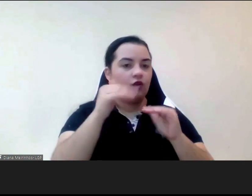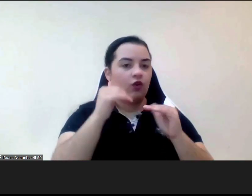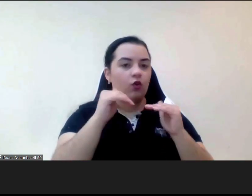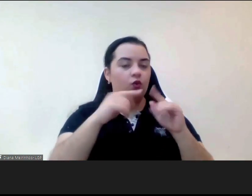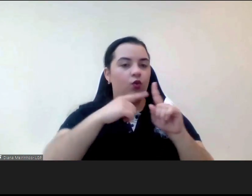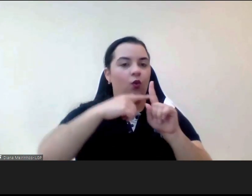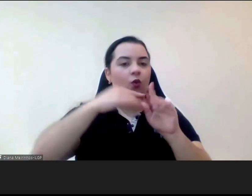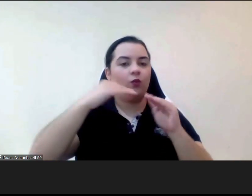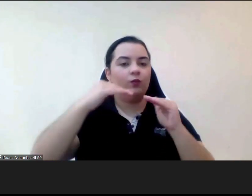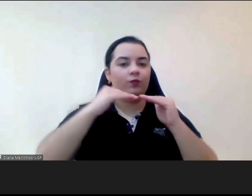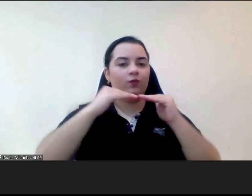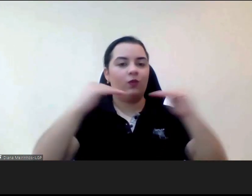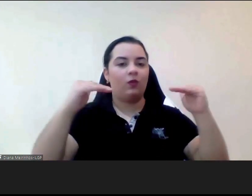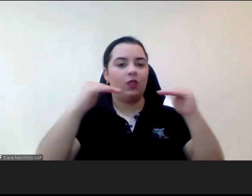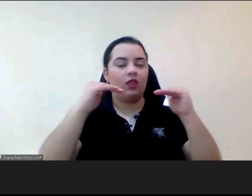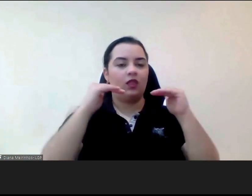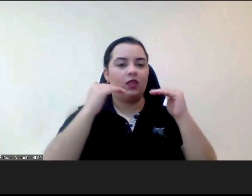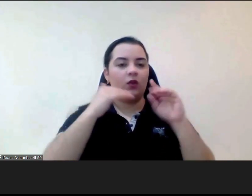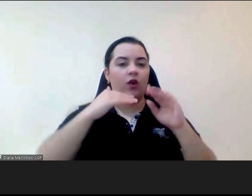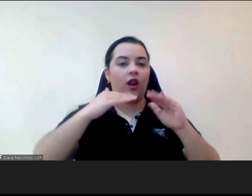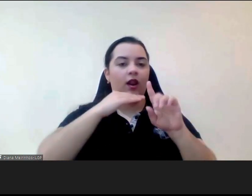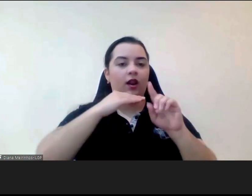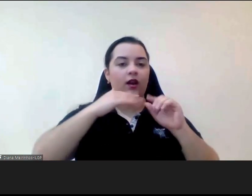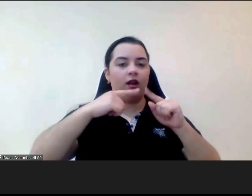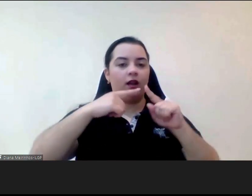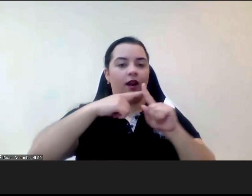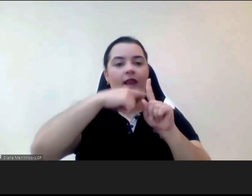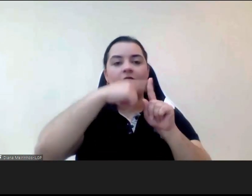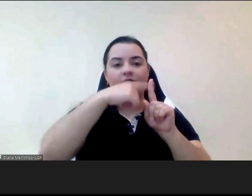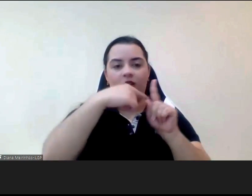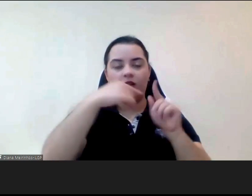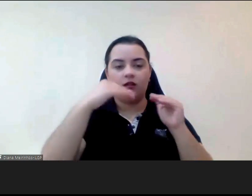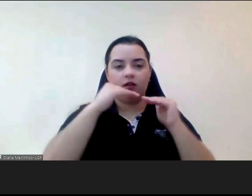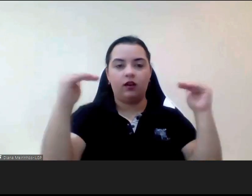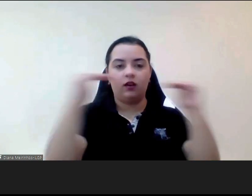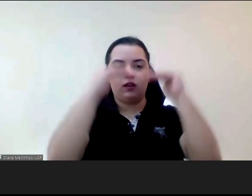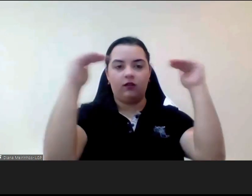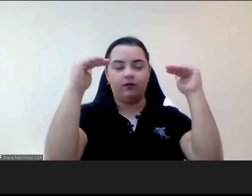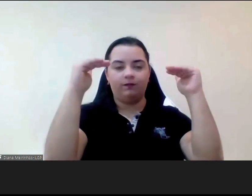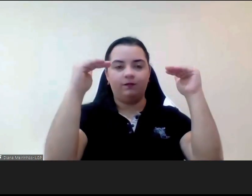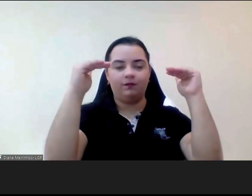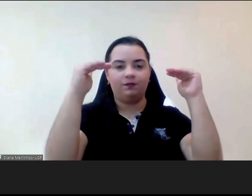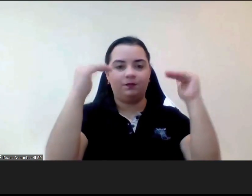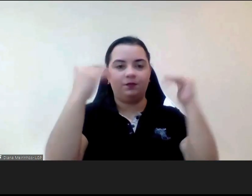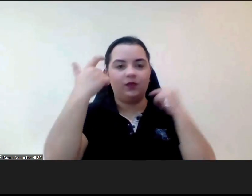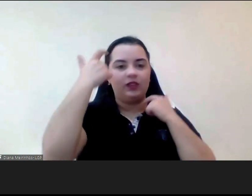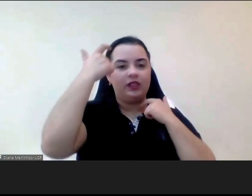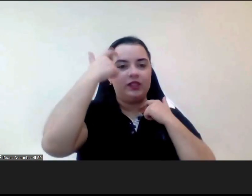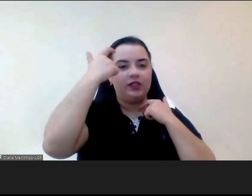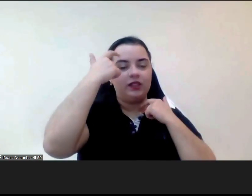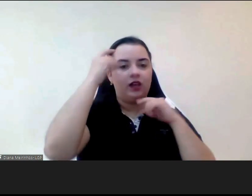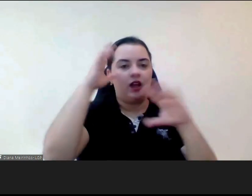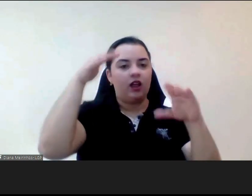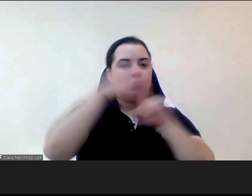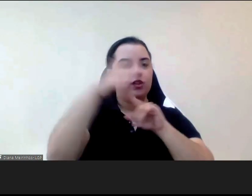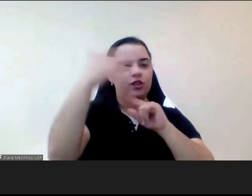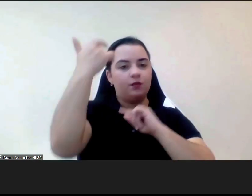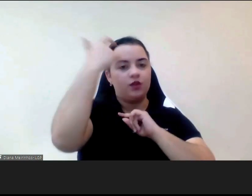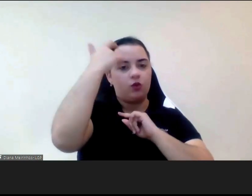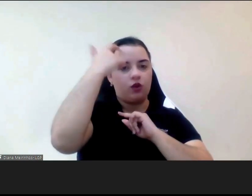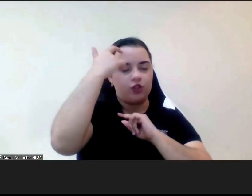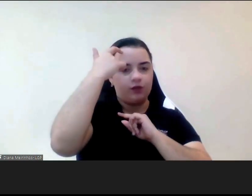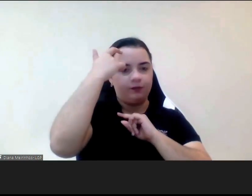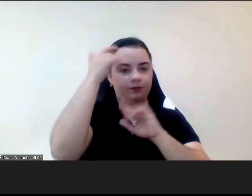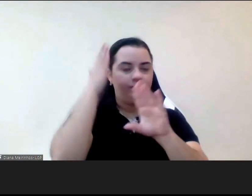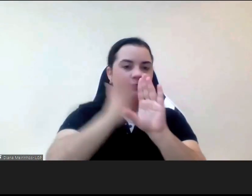temos de desconstruir esta ideia da violência leve não há violência leve porque as crianças ficam menos curiosas não é só